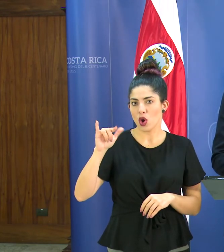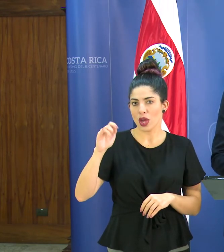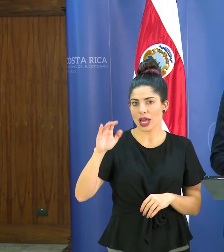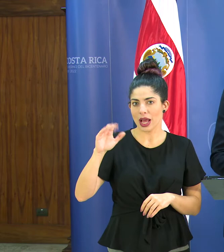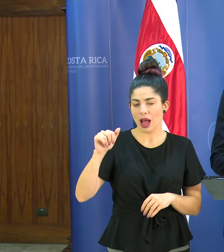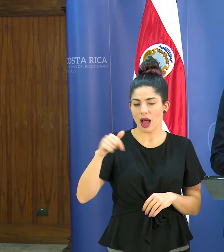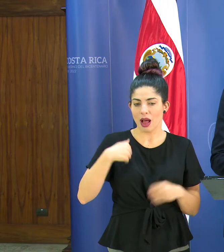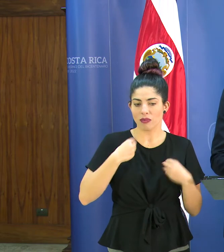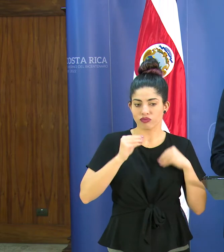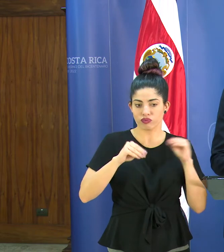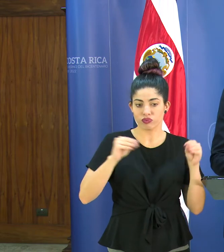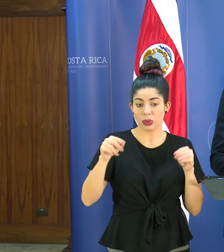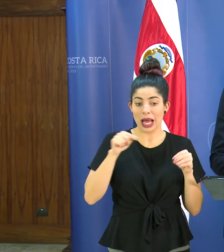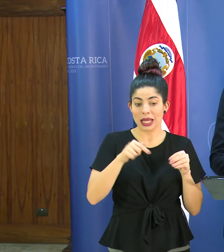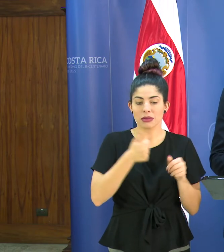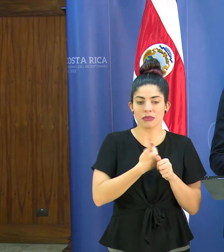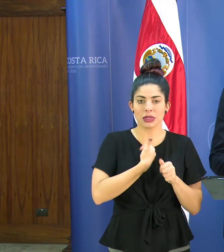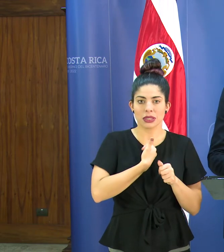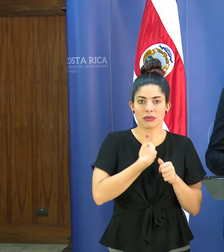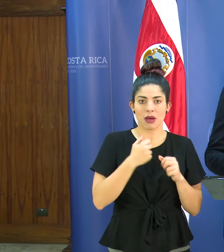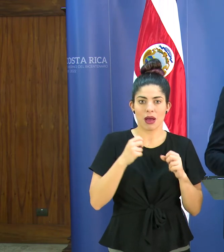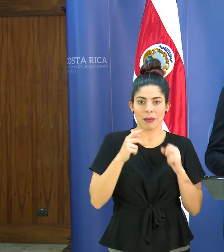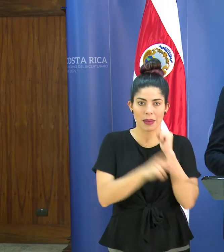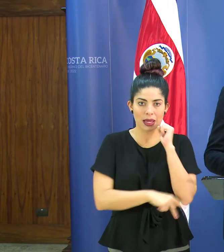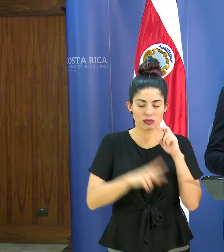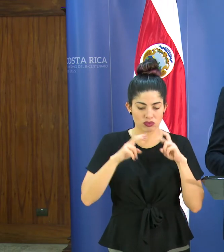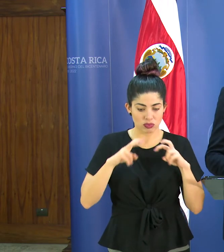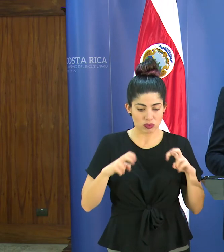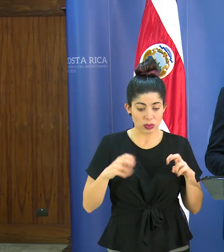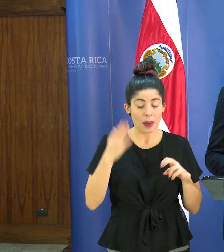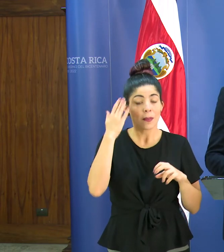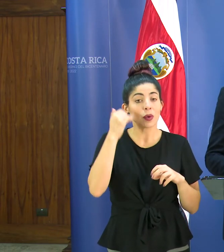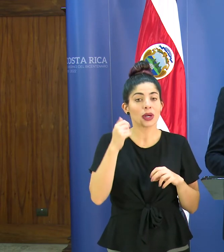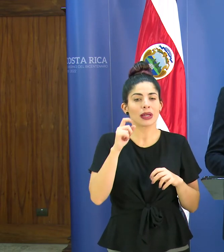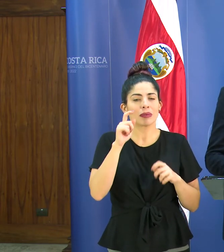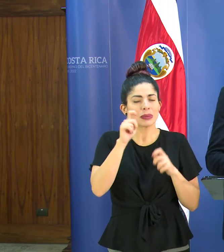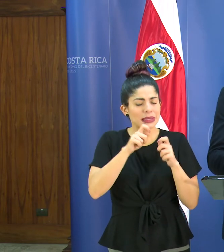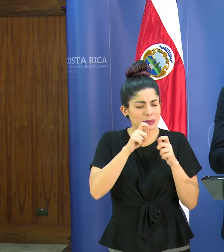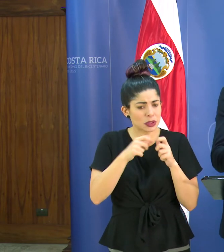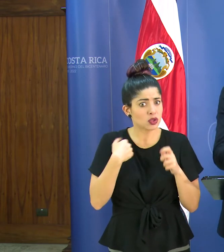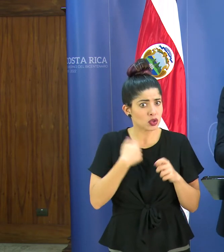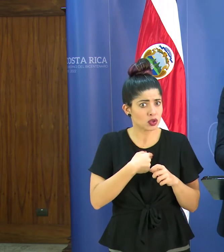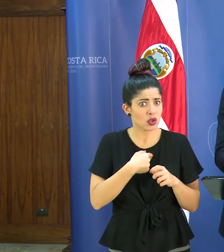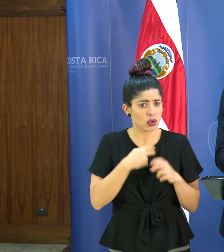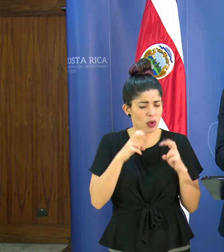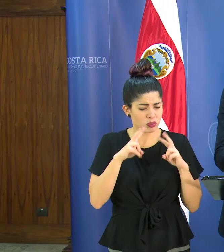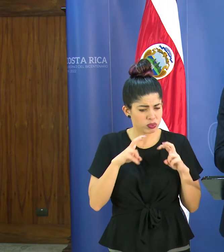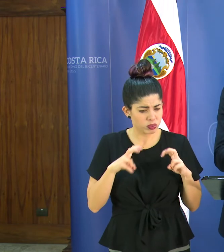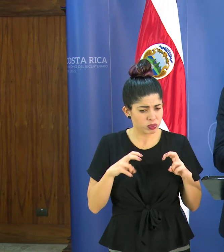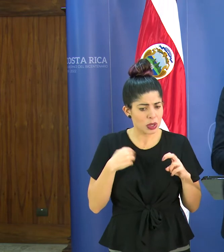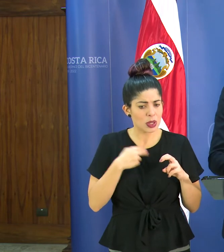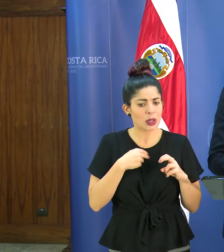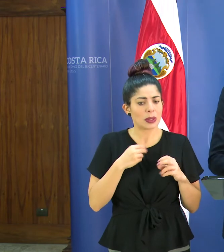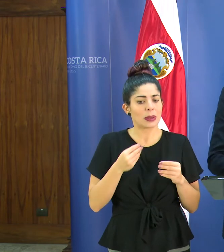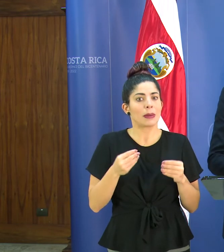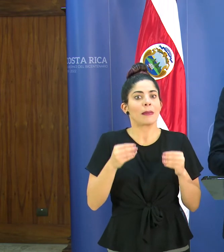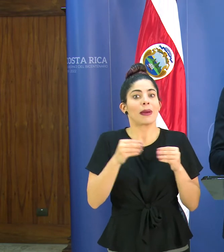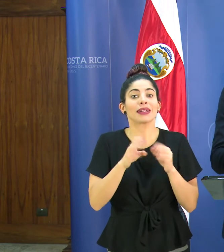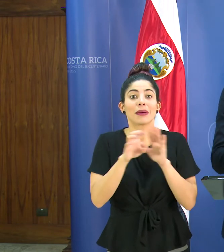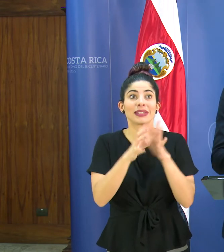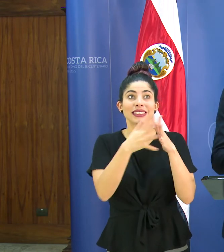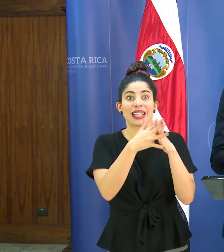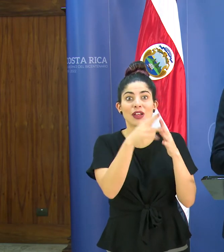anteriormente nos preocupa el hecho de que siendo muy incisivos hemos ido incluso un poco más allá en el caso de los